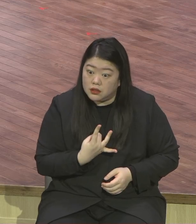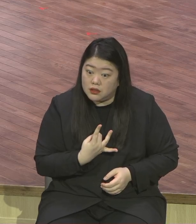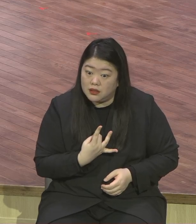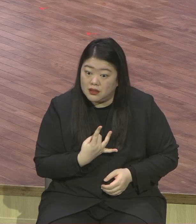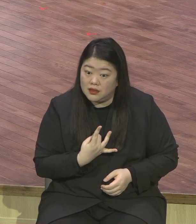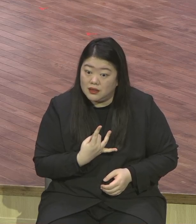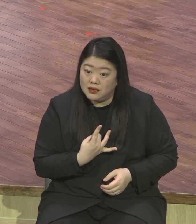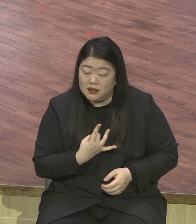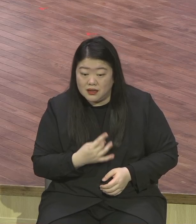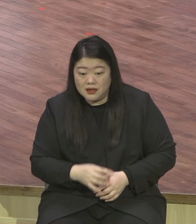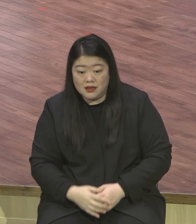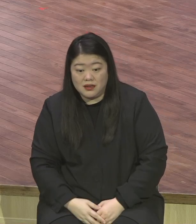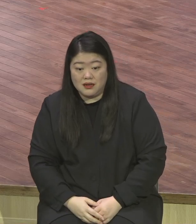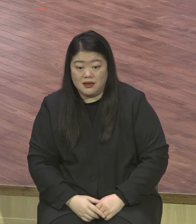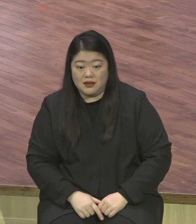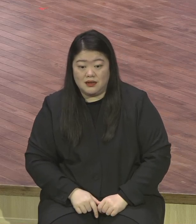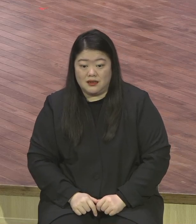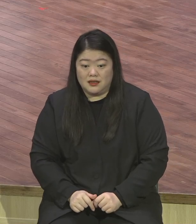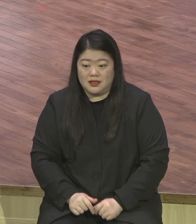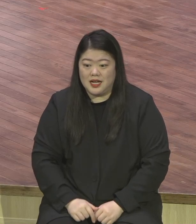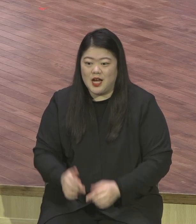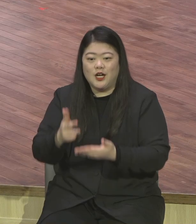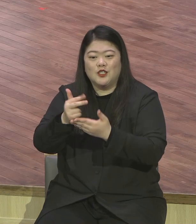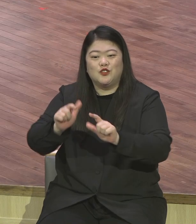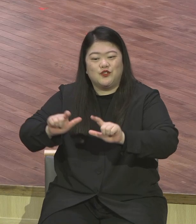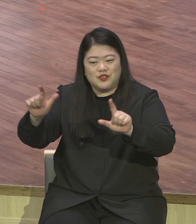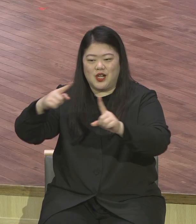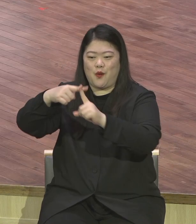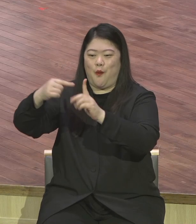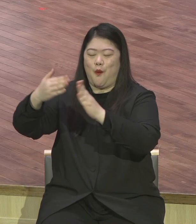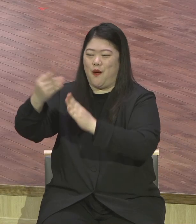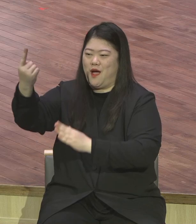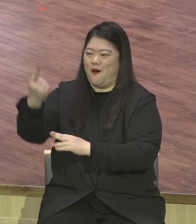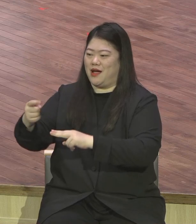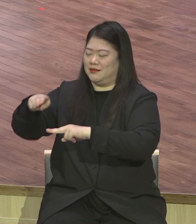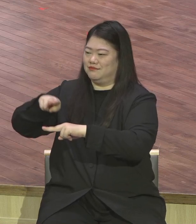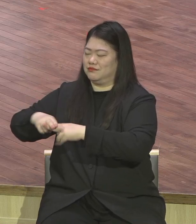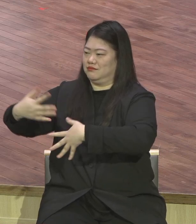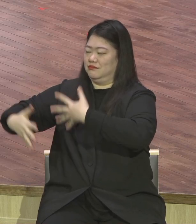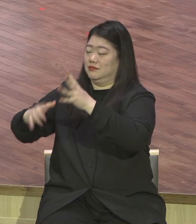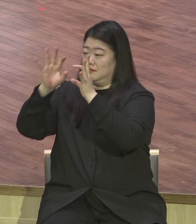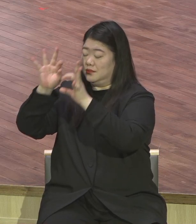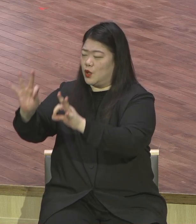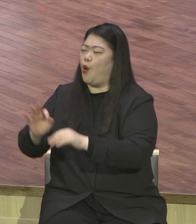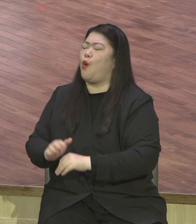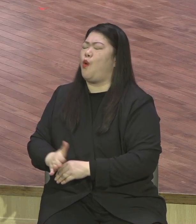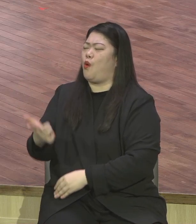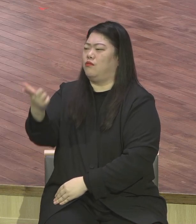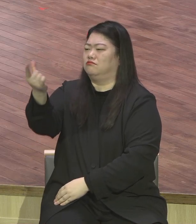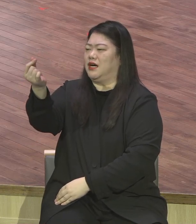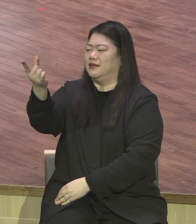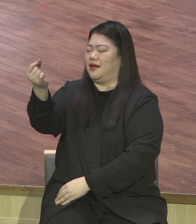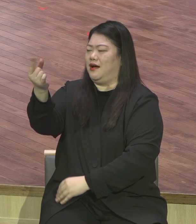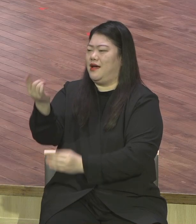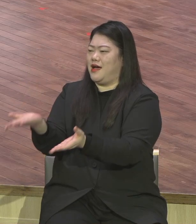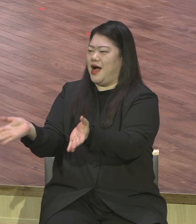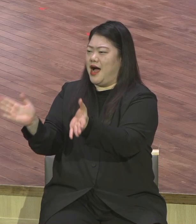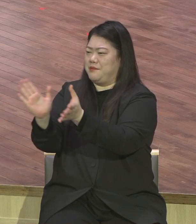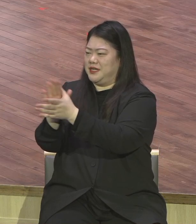말씀을 들으면서 적용을 해야지 나 그럼 이 교구 보고 읽으면서 마음속에